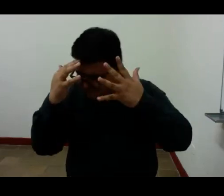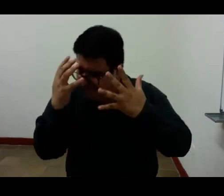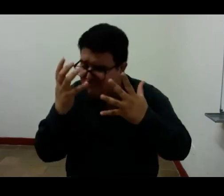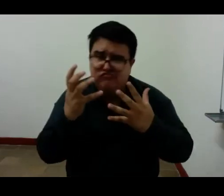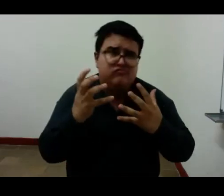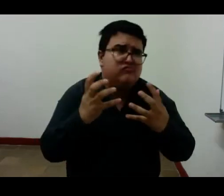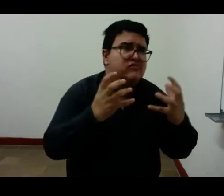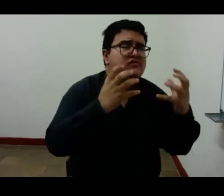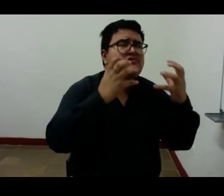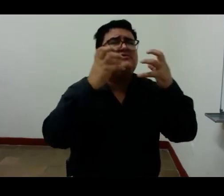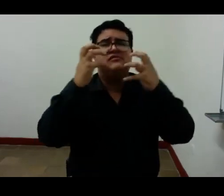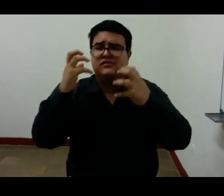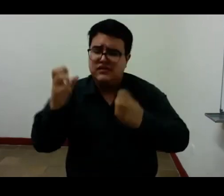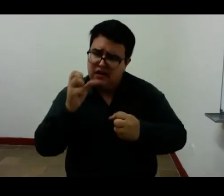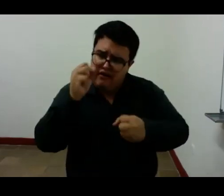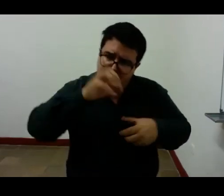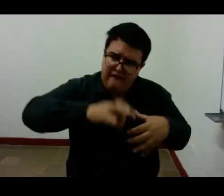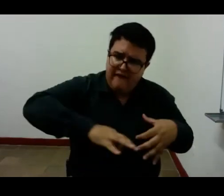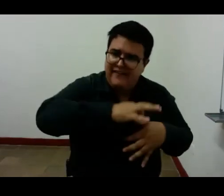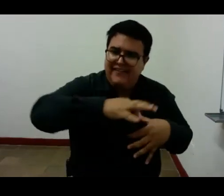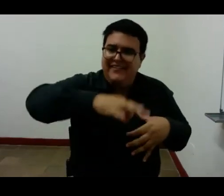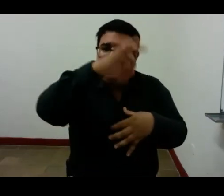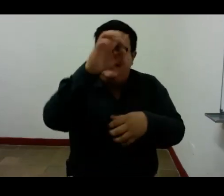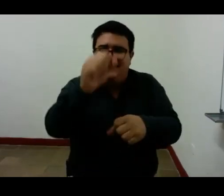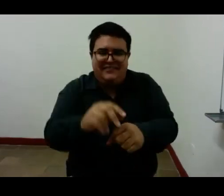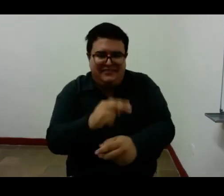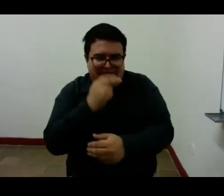del niño era de irrealizar